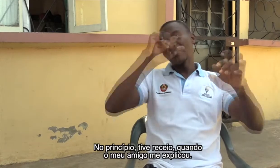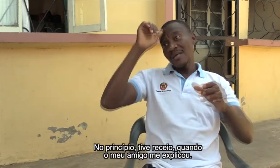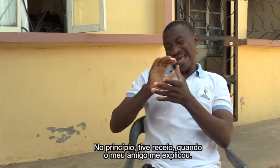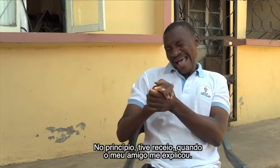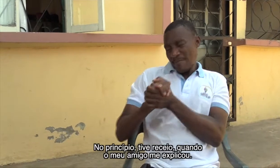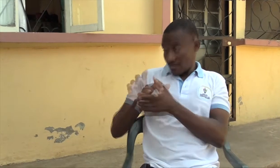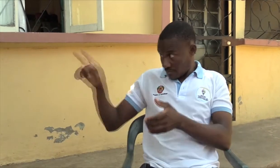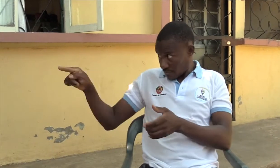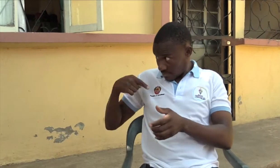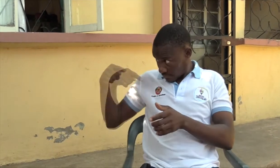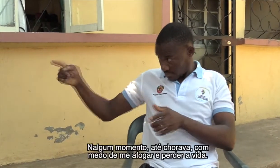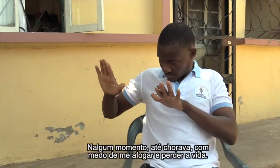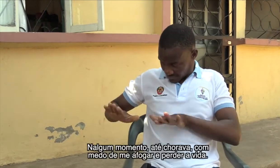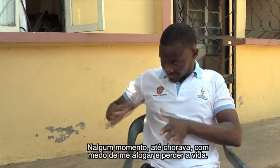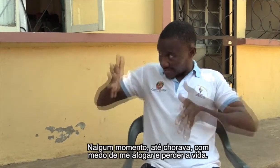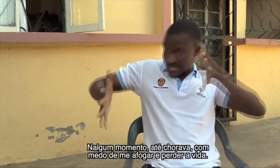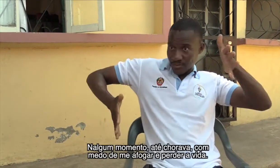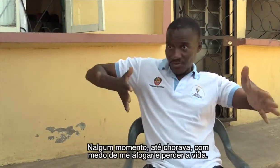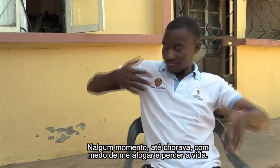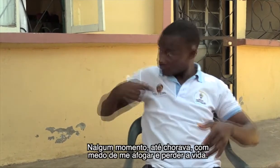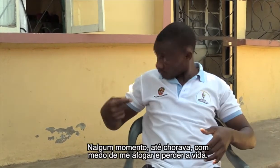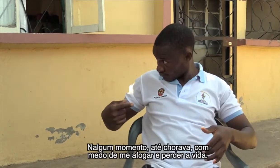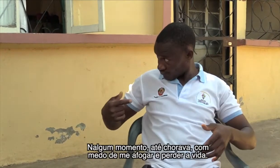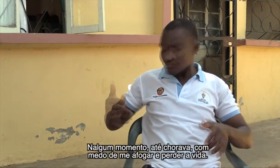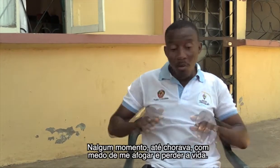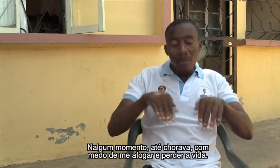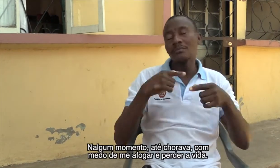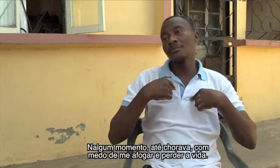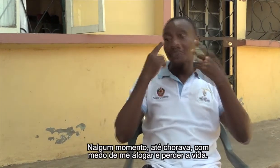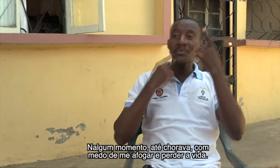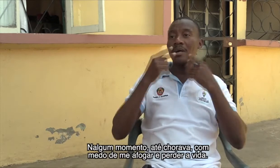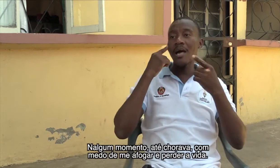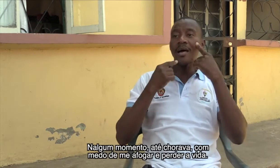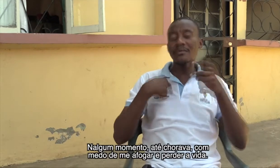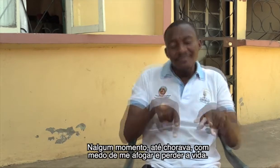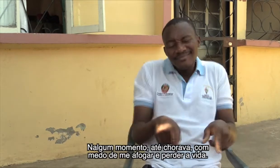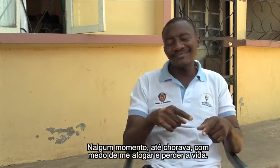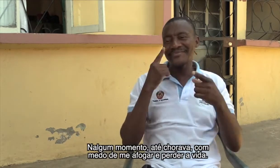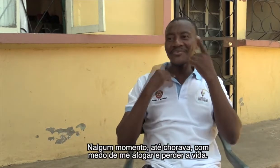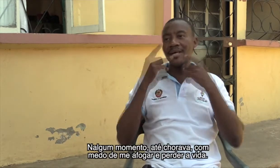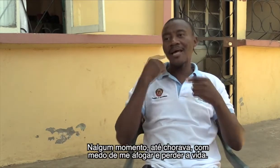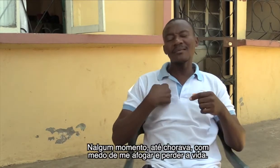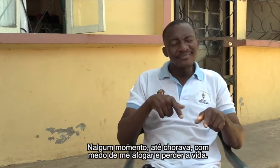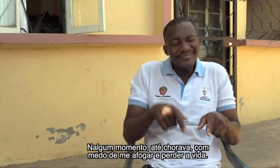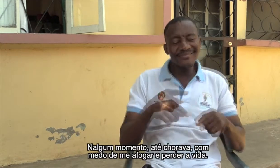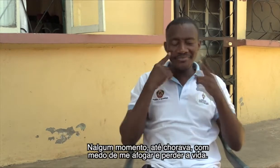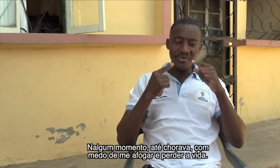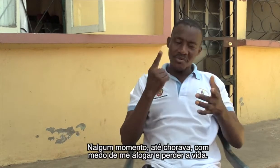explicou. Algum momento até chorava, com medo de me afogar e perder a vida.